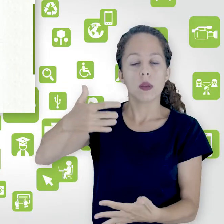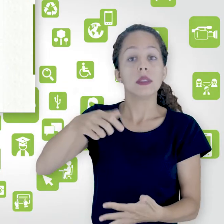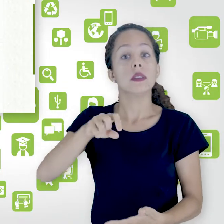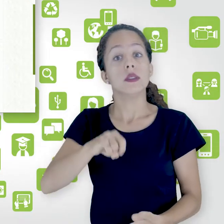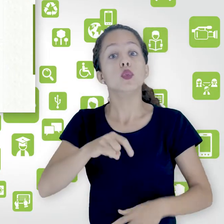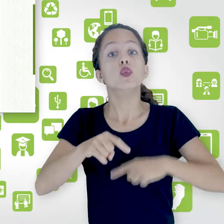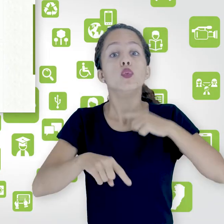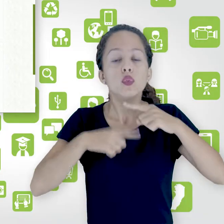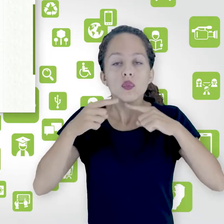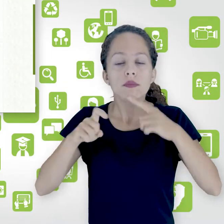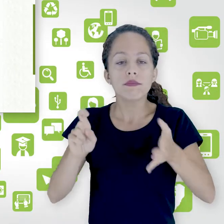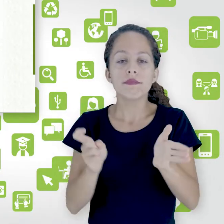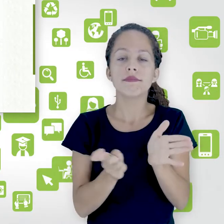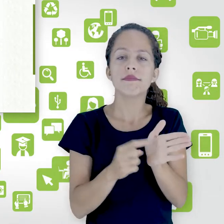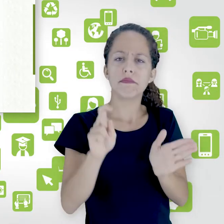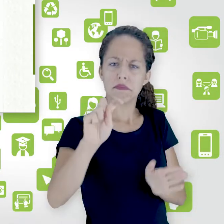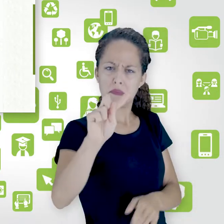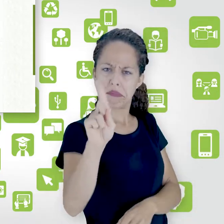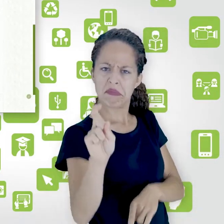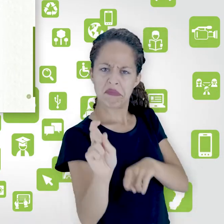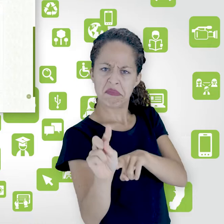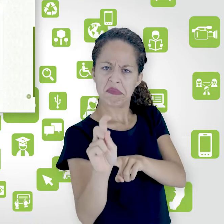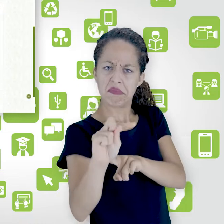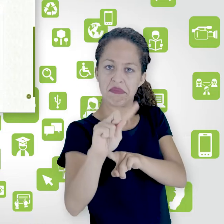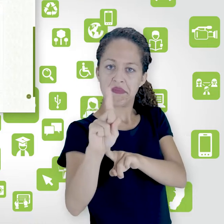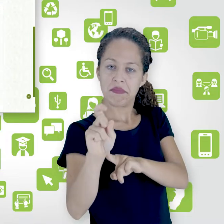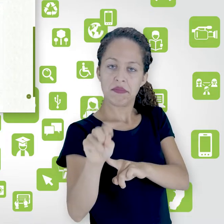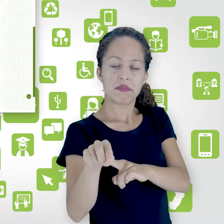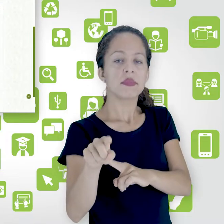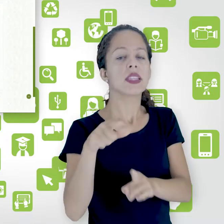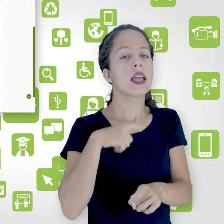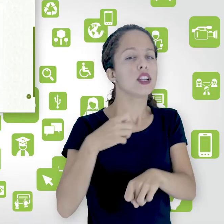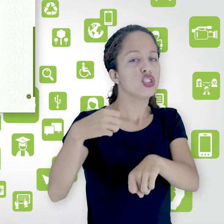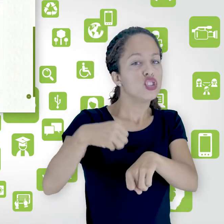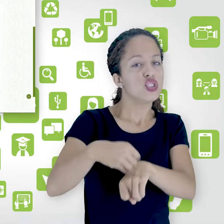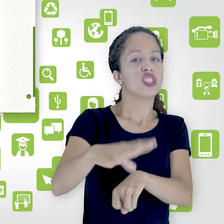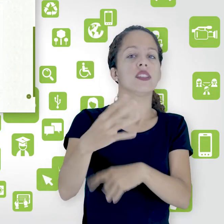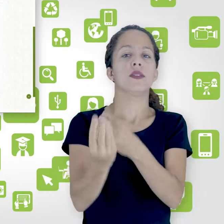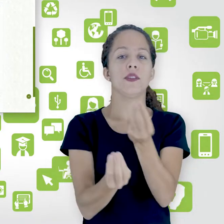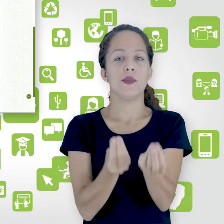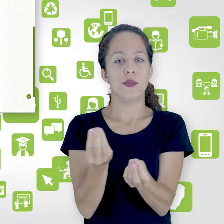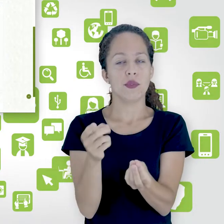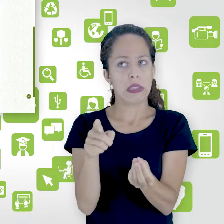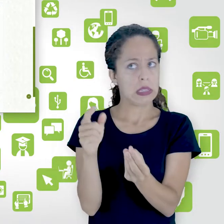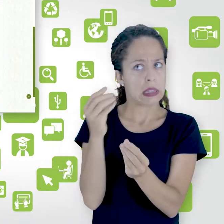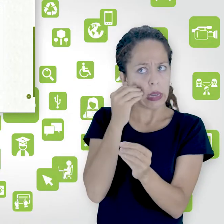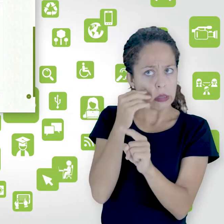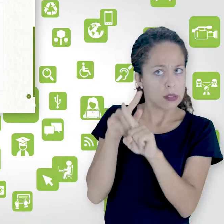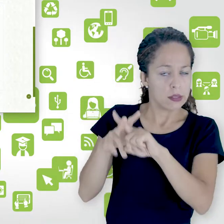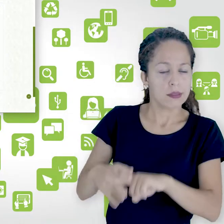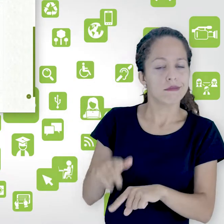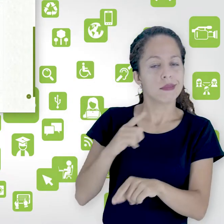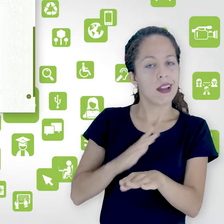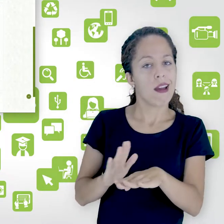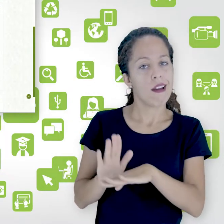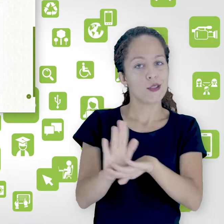pode clicar na perguntinha para você ver aqui alguma ajuda sobre aquilo que você está tentando configurar tá bom